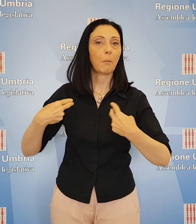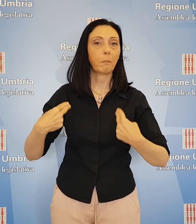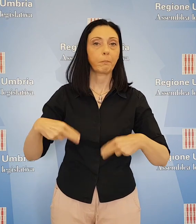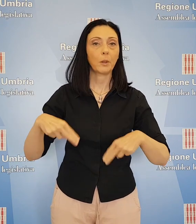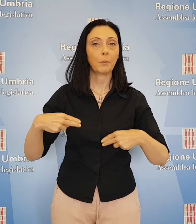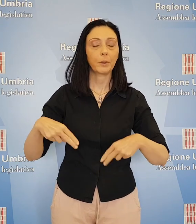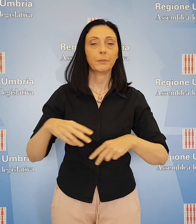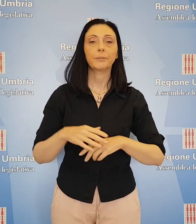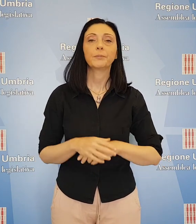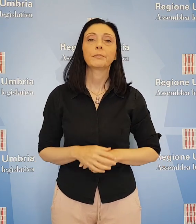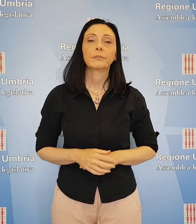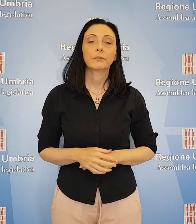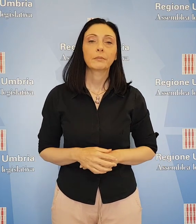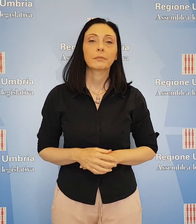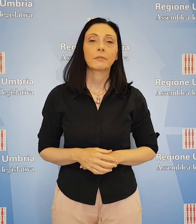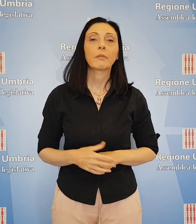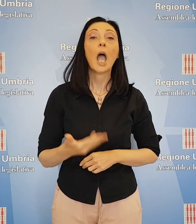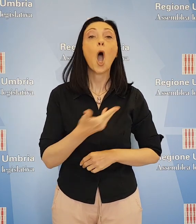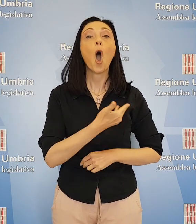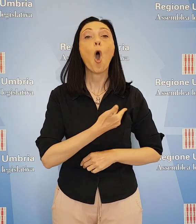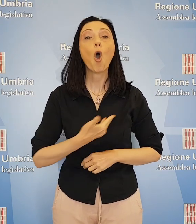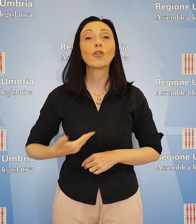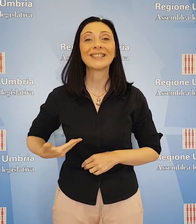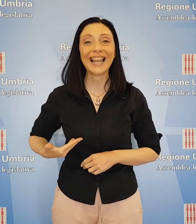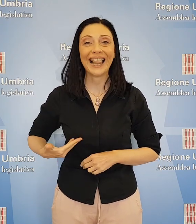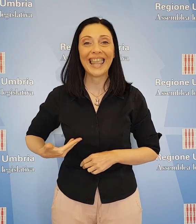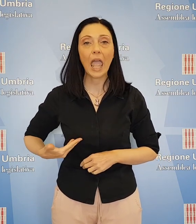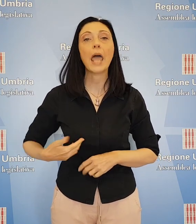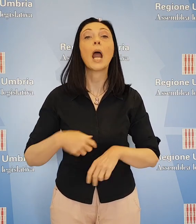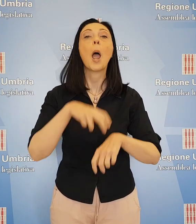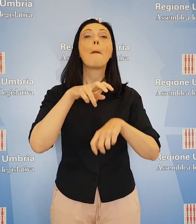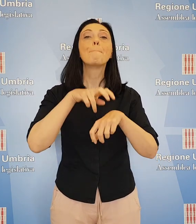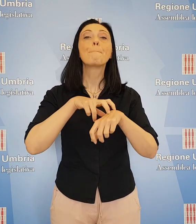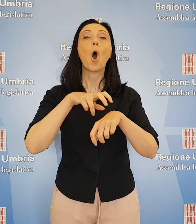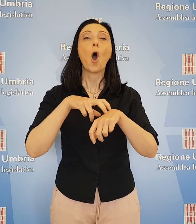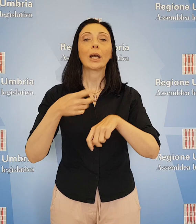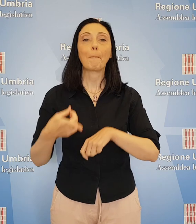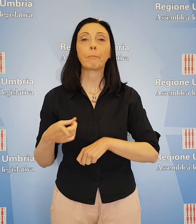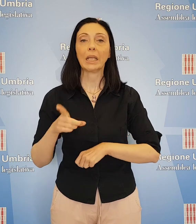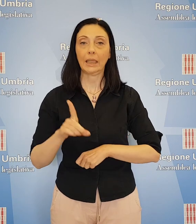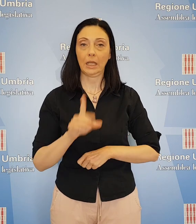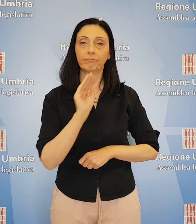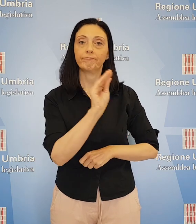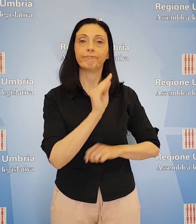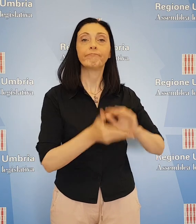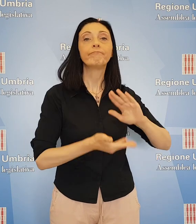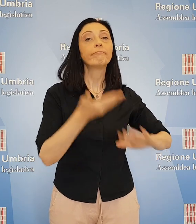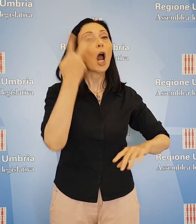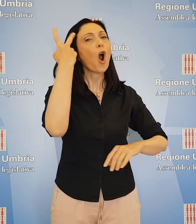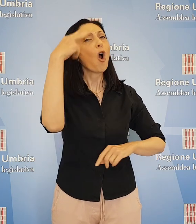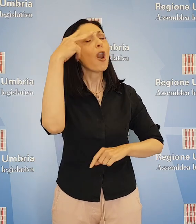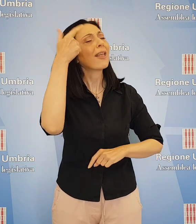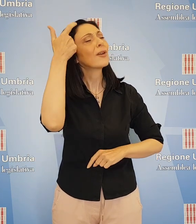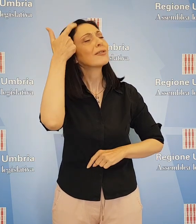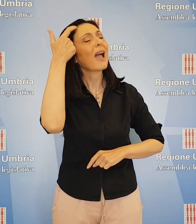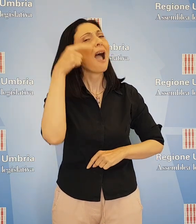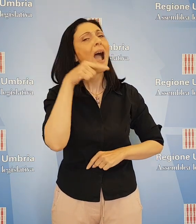mezzi pesanti. Il consigliere Tommaso Bori del Partito Democratico ha interrogato l'assessore Luca Coletto per